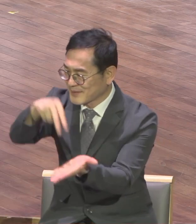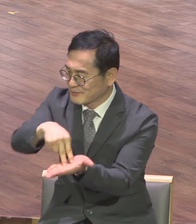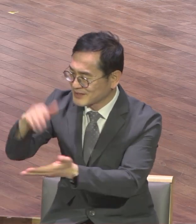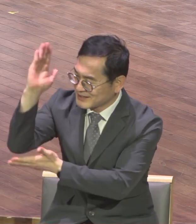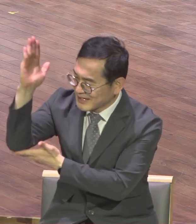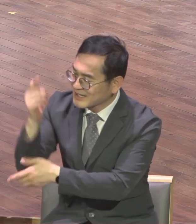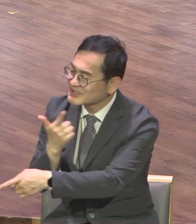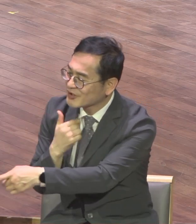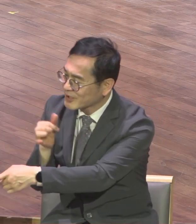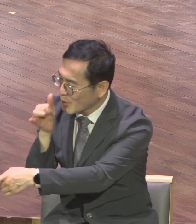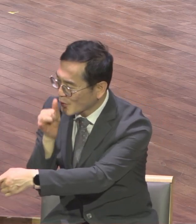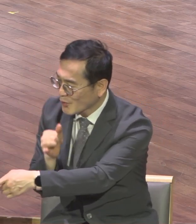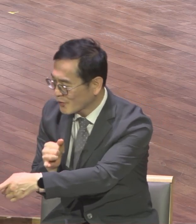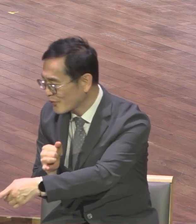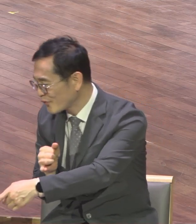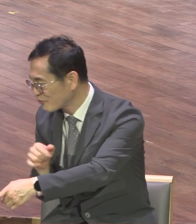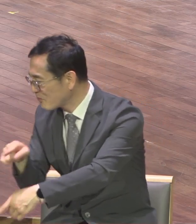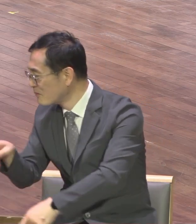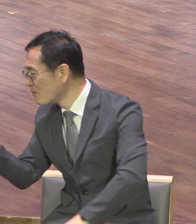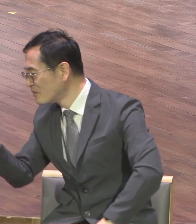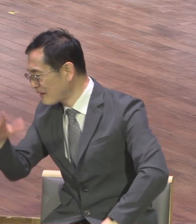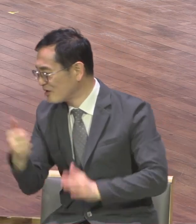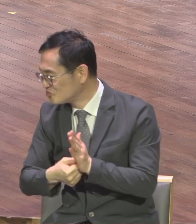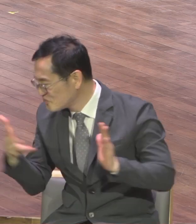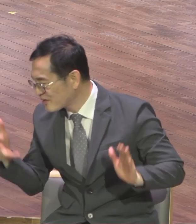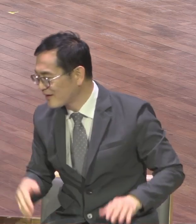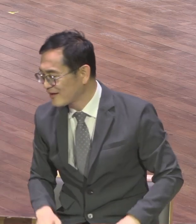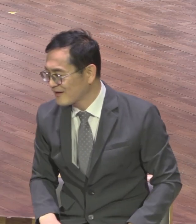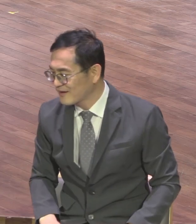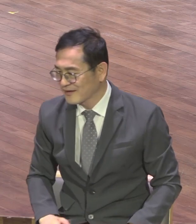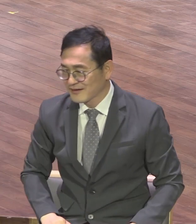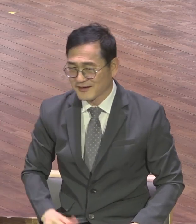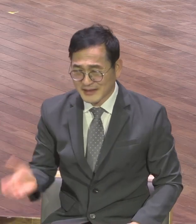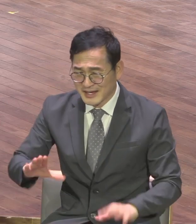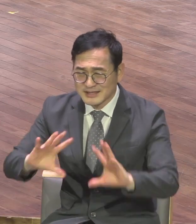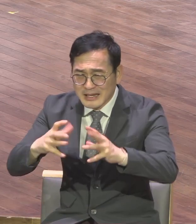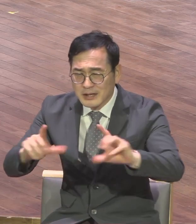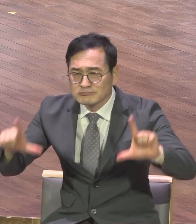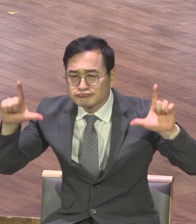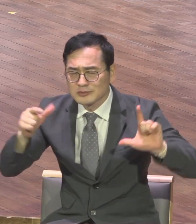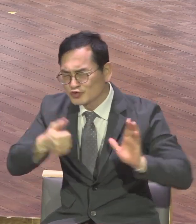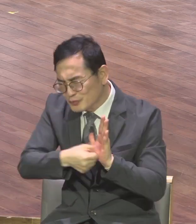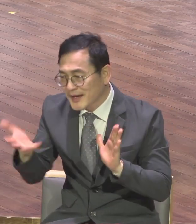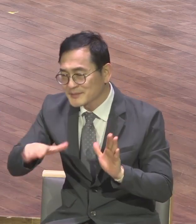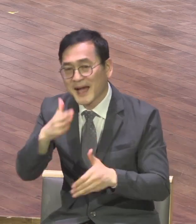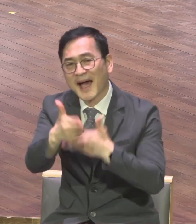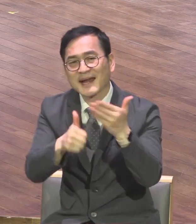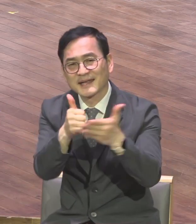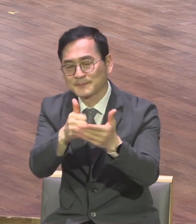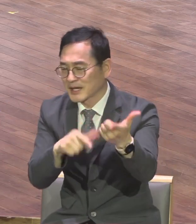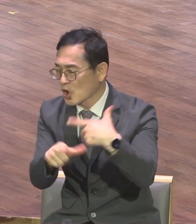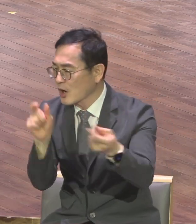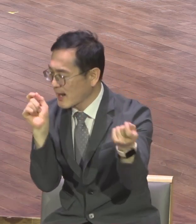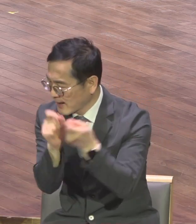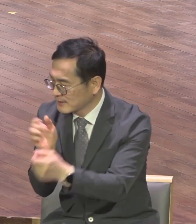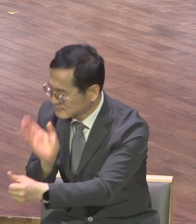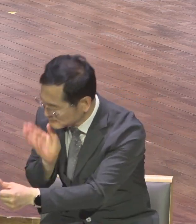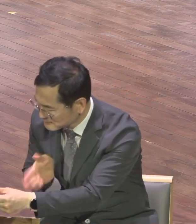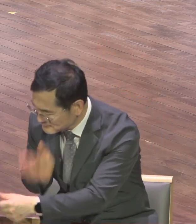오는다고 그런데 그런데 아무리 재산 유명해도 하나님께 더 가까이 아멘 하나님께 더러워